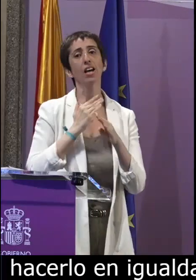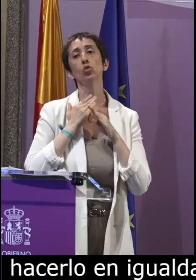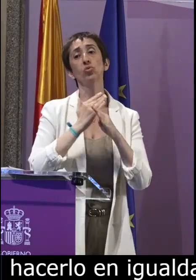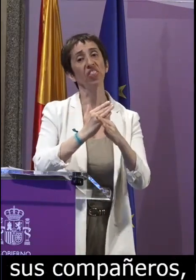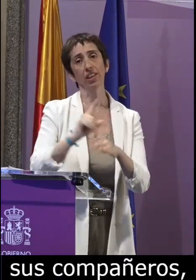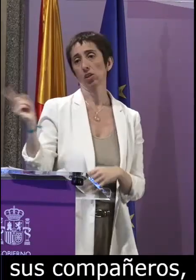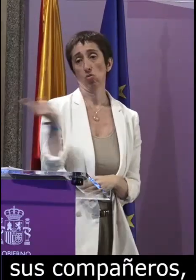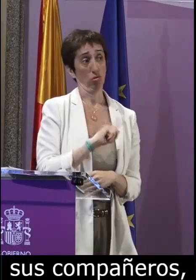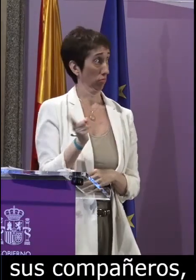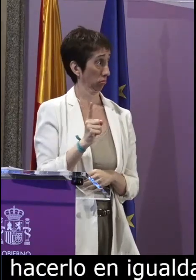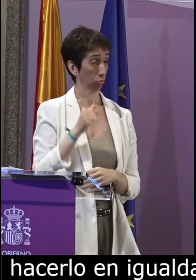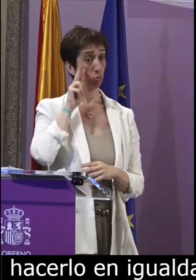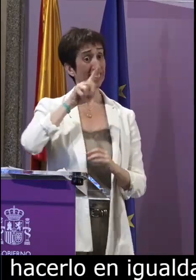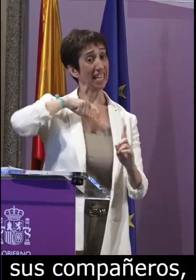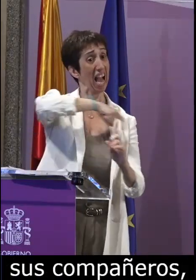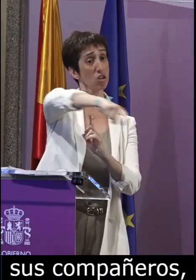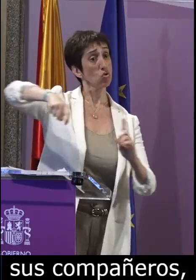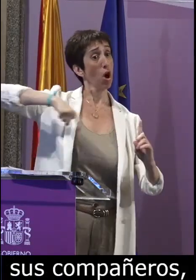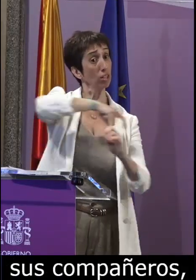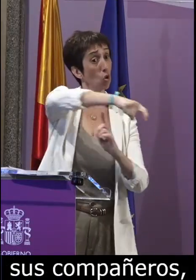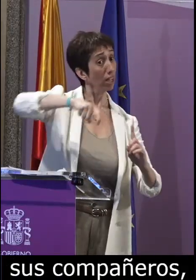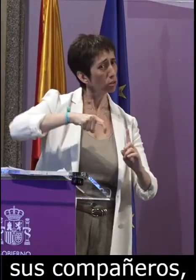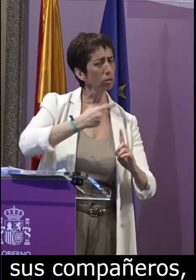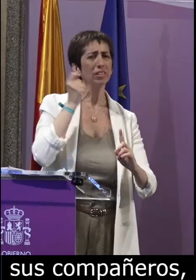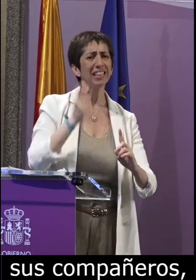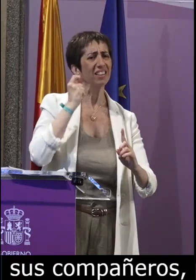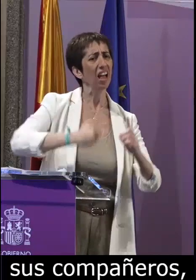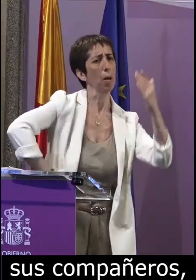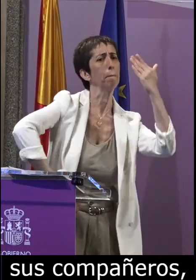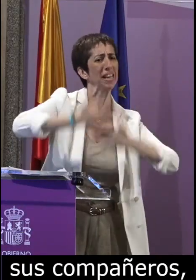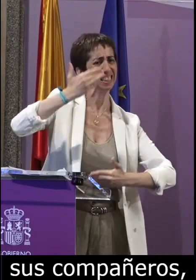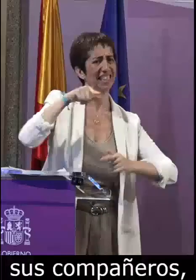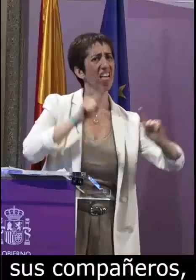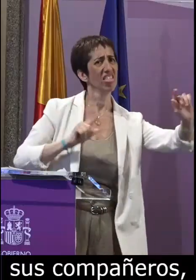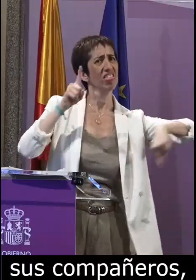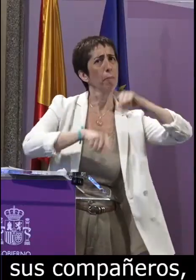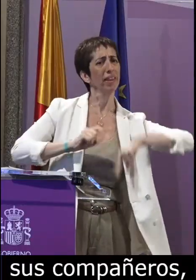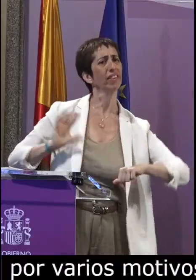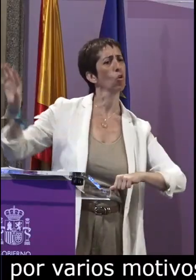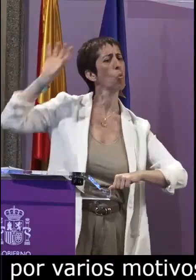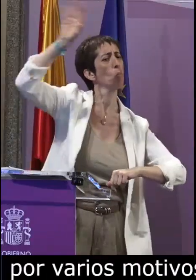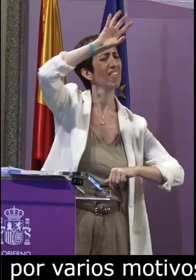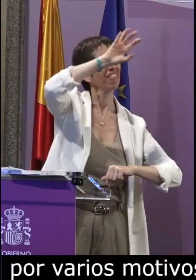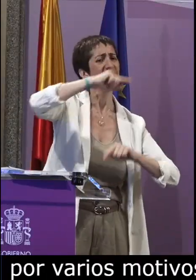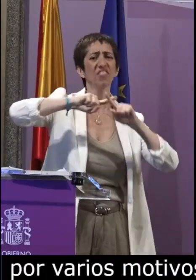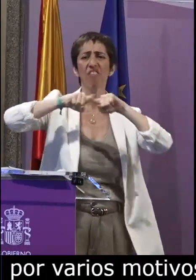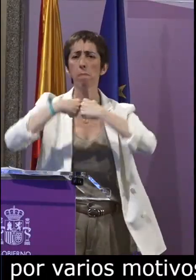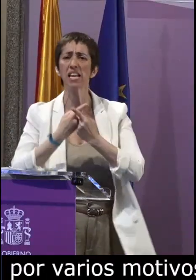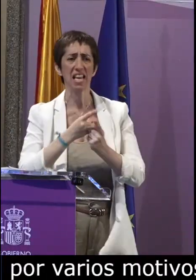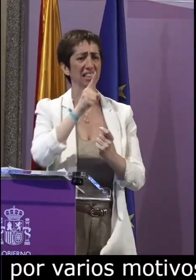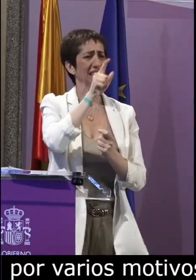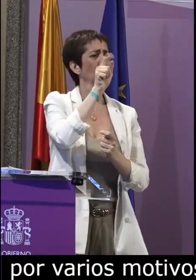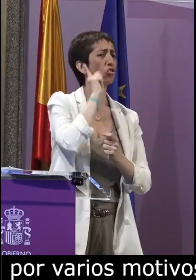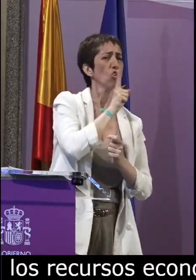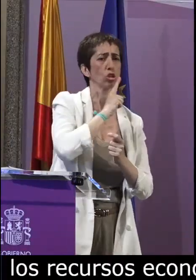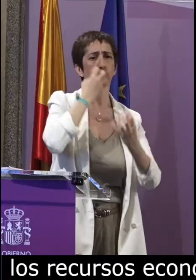recursos económicos que no son suficientes y que hacen que cada año veamos en prensa noticias en diferentes